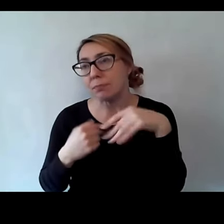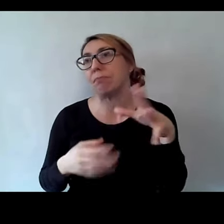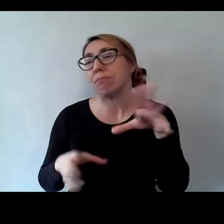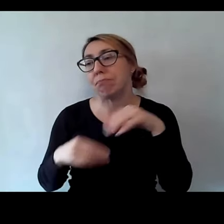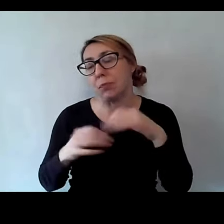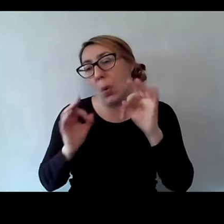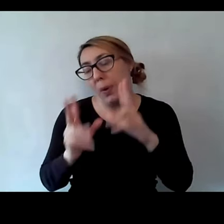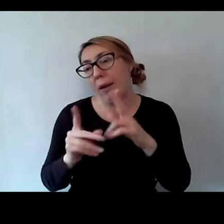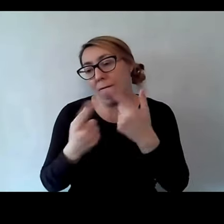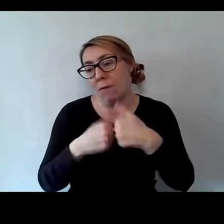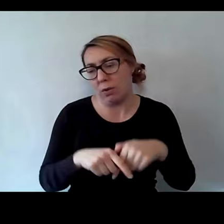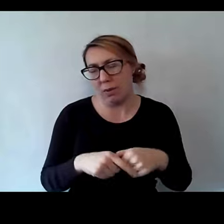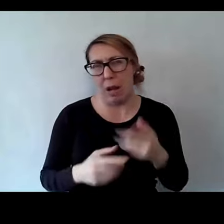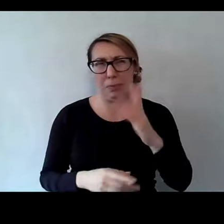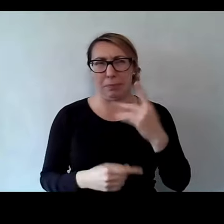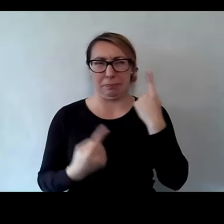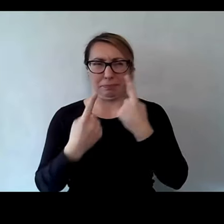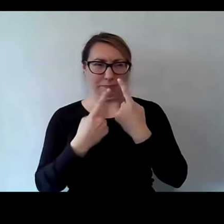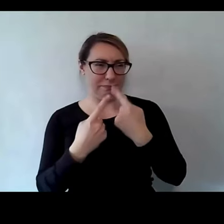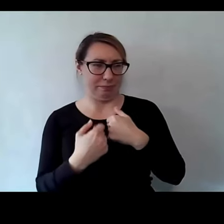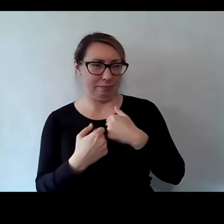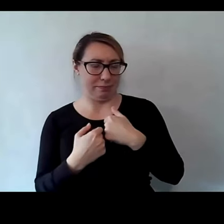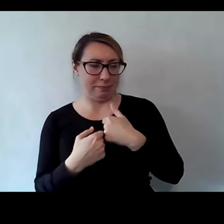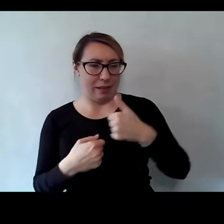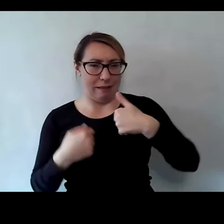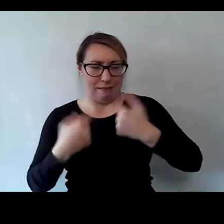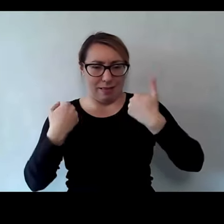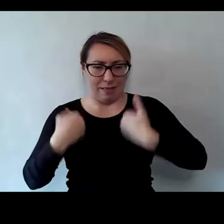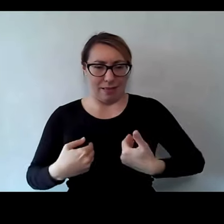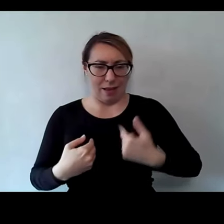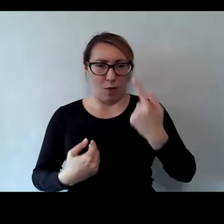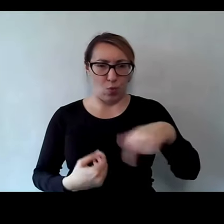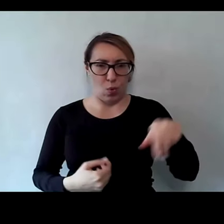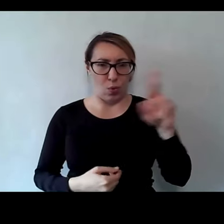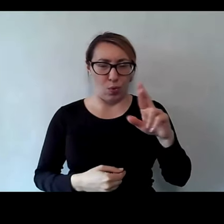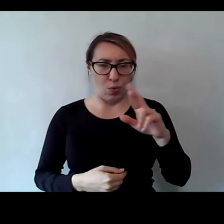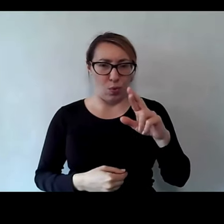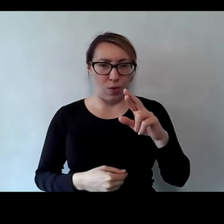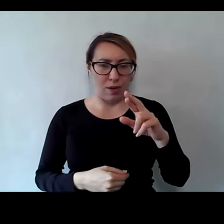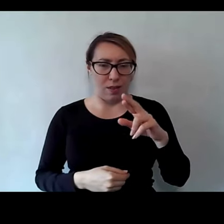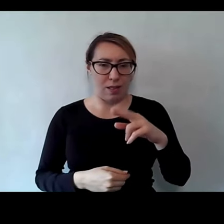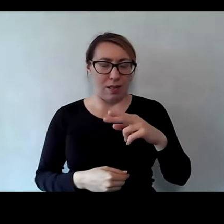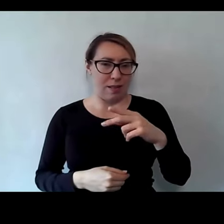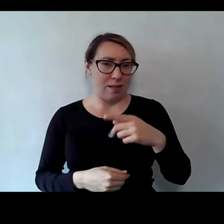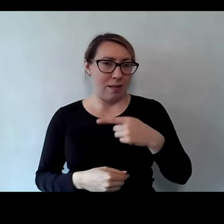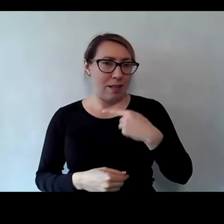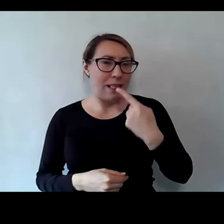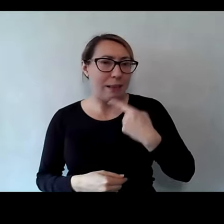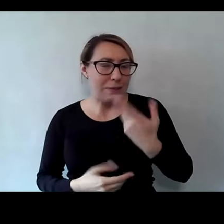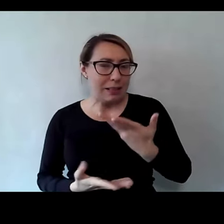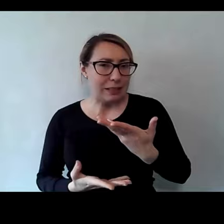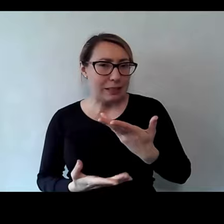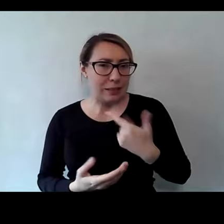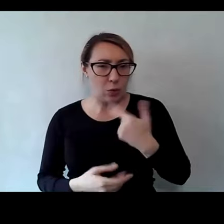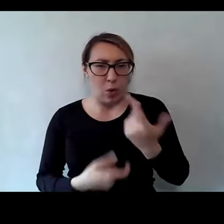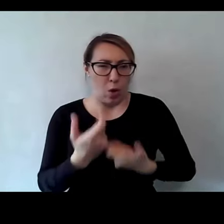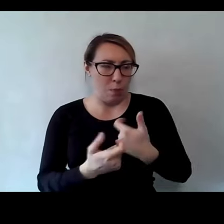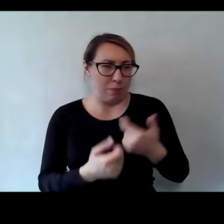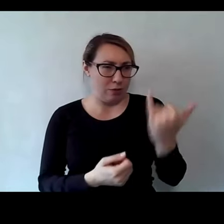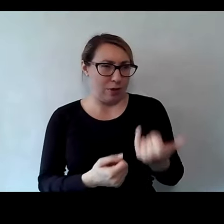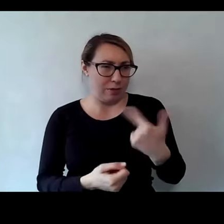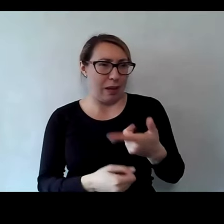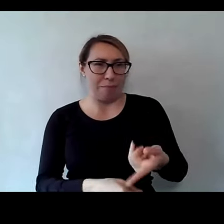pomyślałam sobie, kurczę, jestem doktorem lingwistyki. Co ja robię swojemu dziecku? Ja mu zabraniam